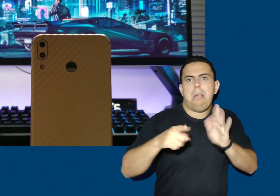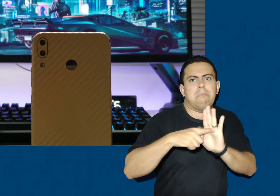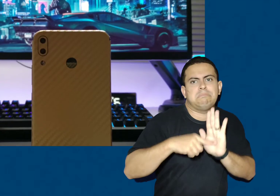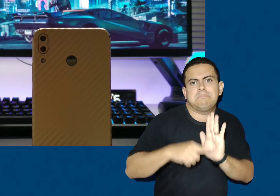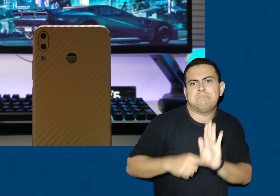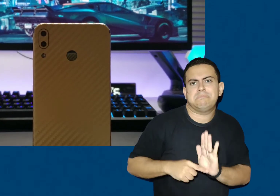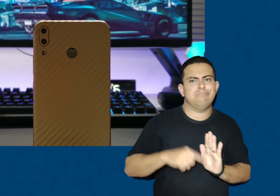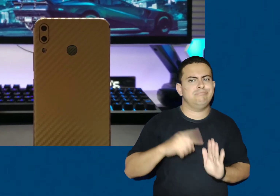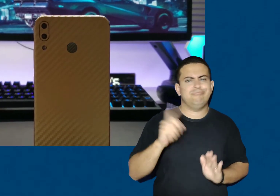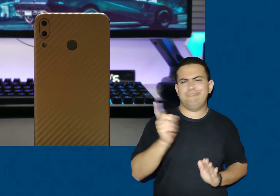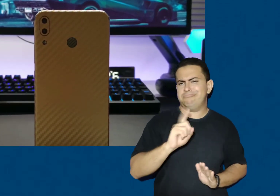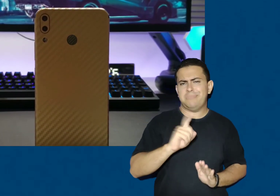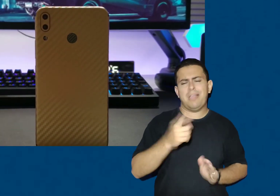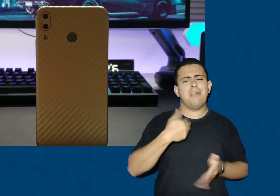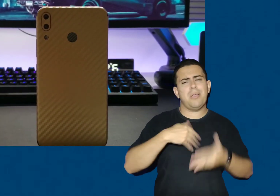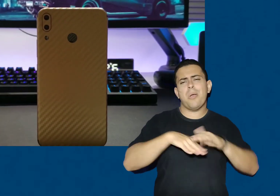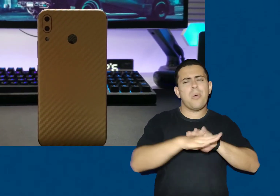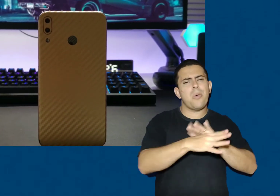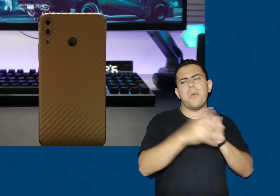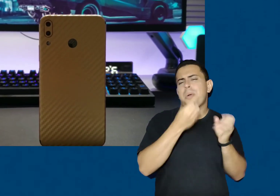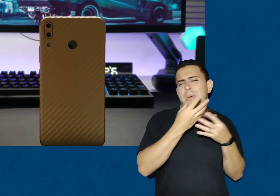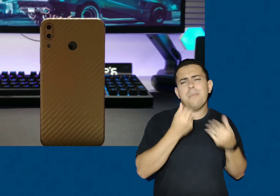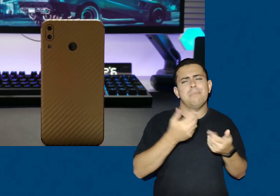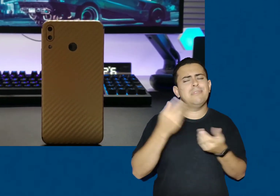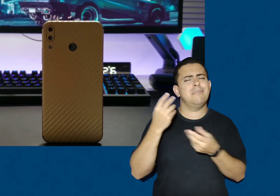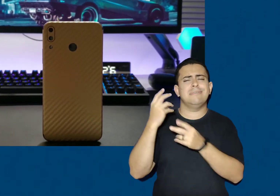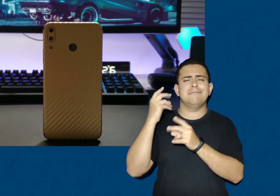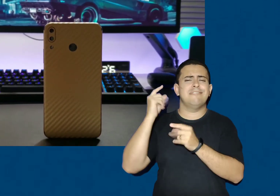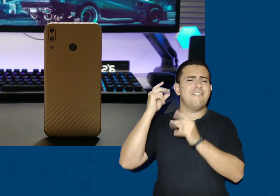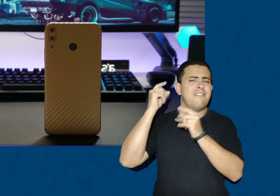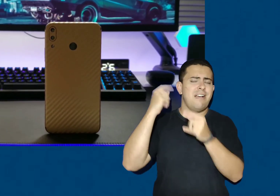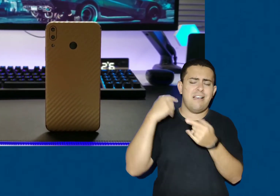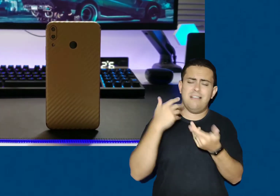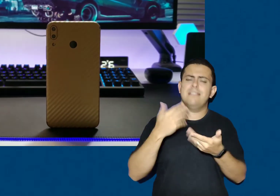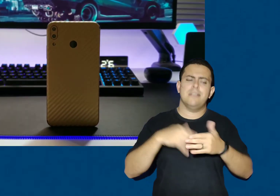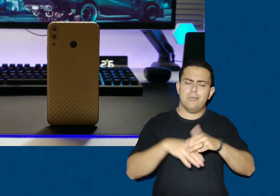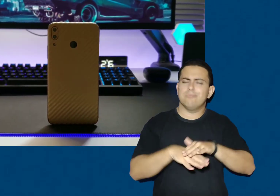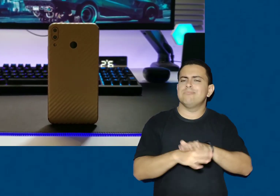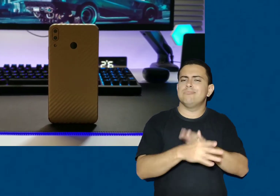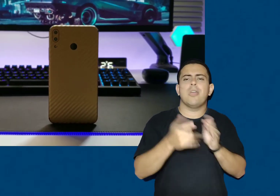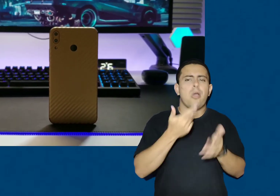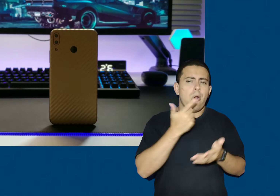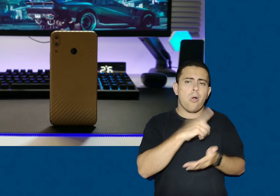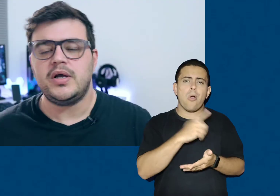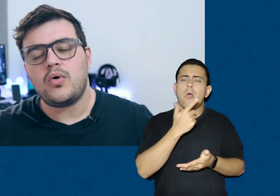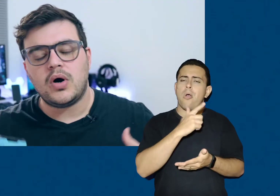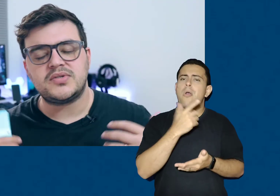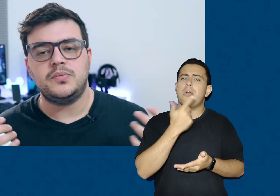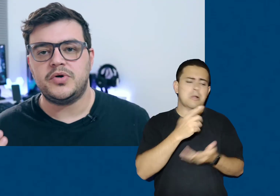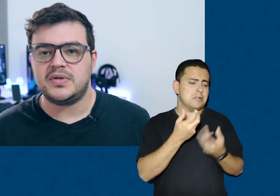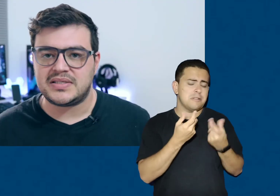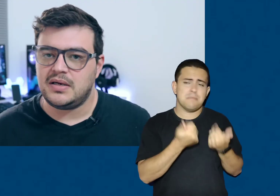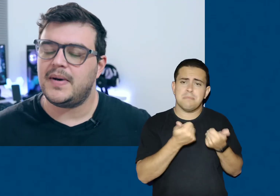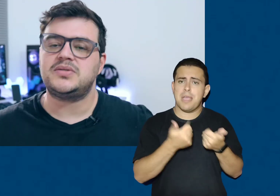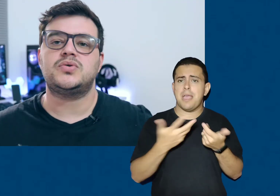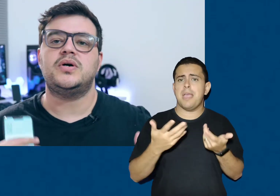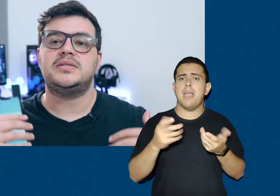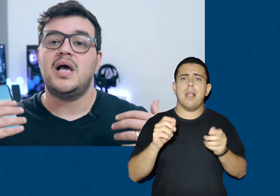negativas, porque eu já estou acostumado a ZenUI há muito tempo. Então eu acho ela muito fluida, eu gosto muito das animações,